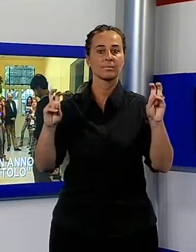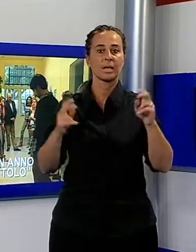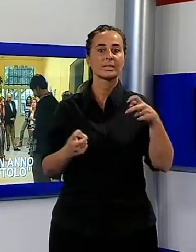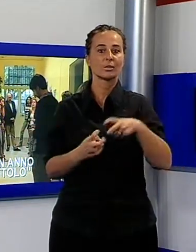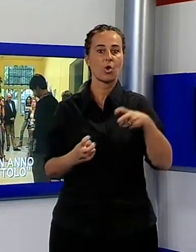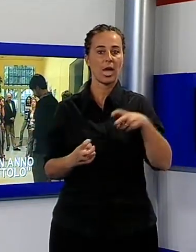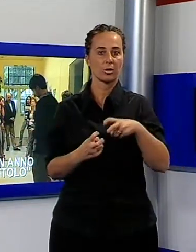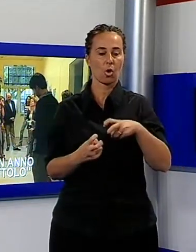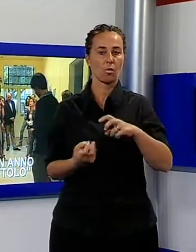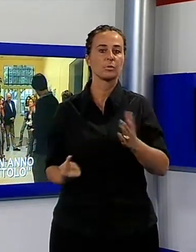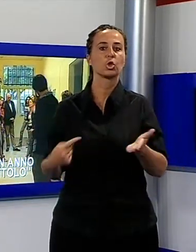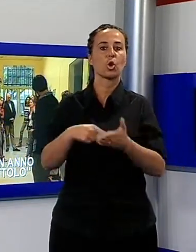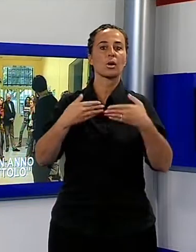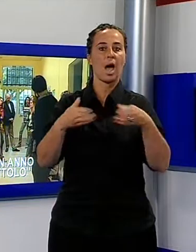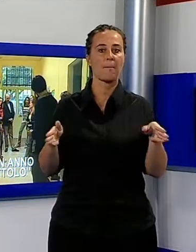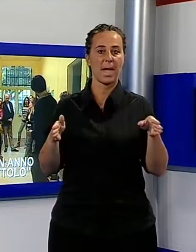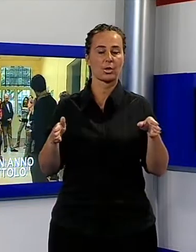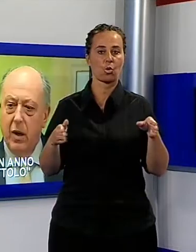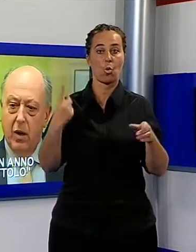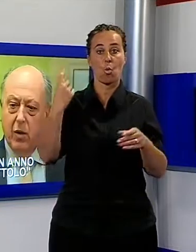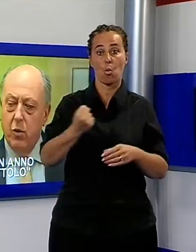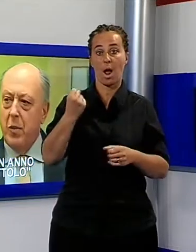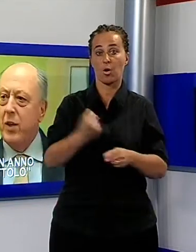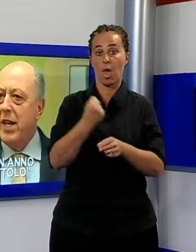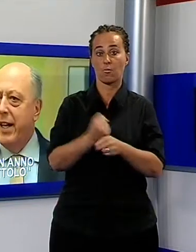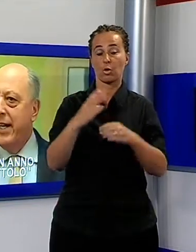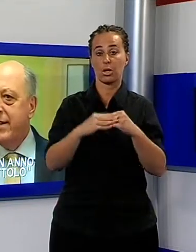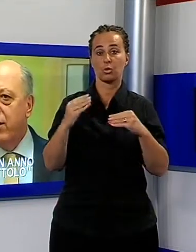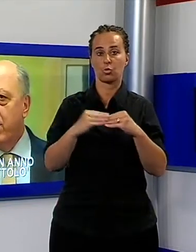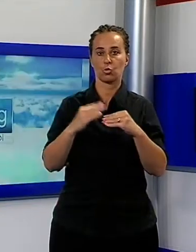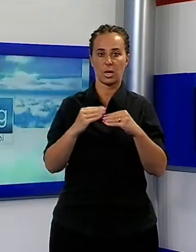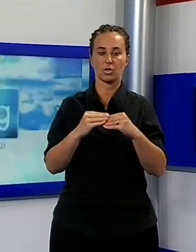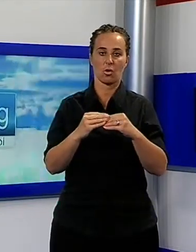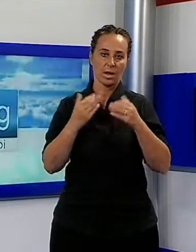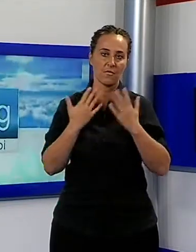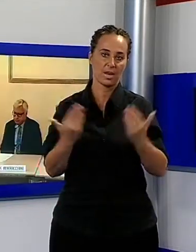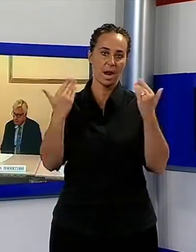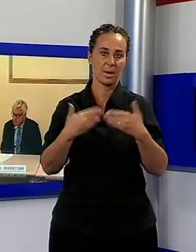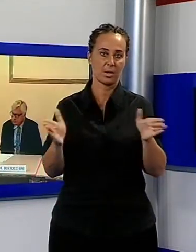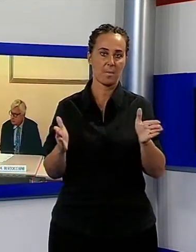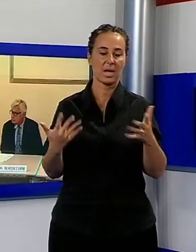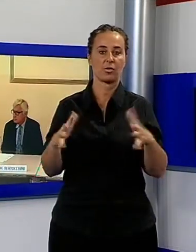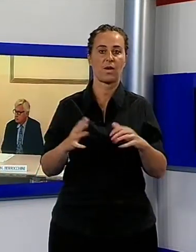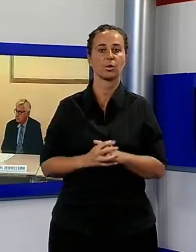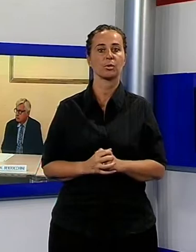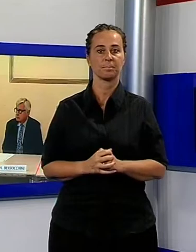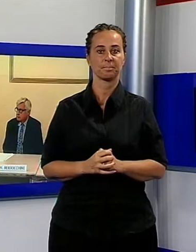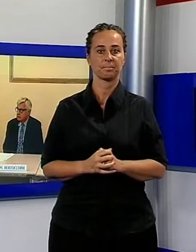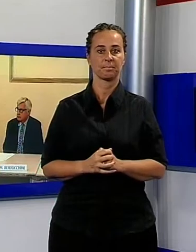legato alla stabilità, la struttura riaperta in tempo per il nuovo anno. Torna la notte dei ricercatori, il 29